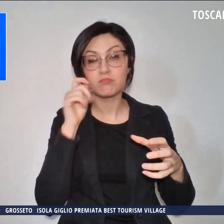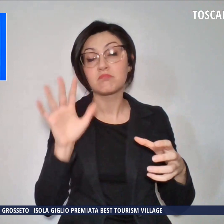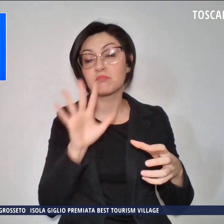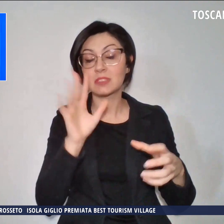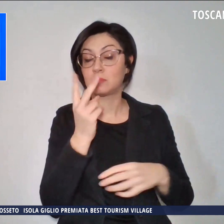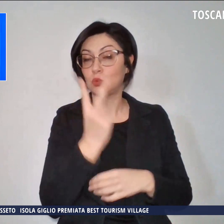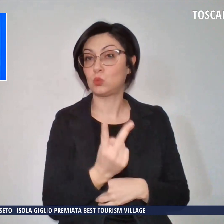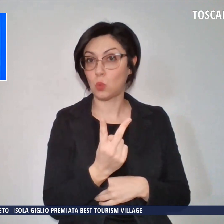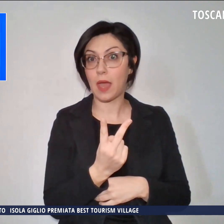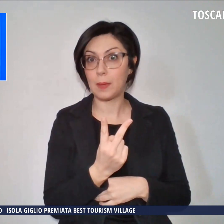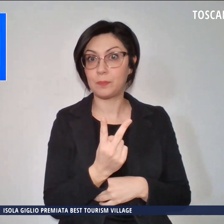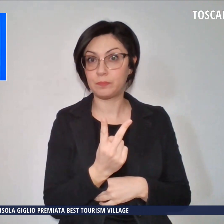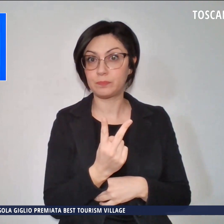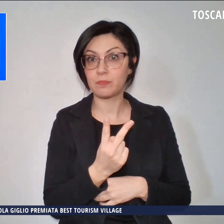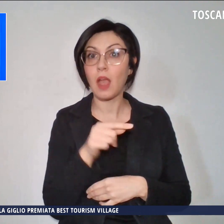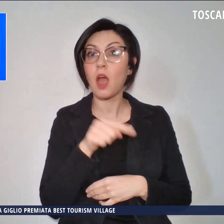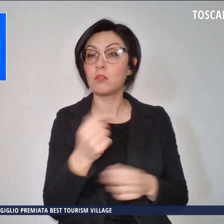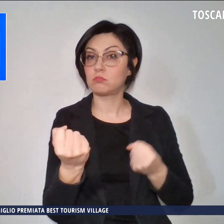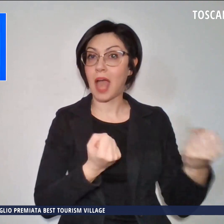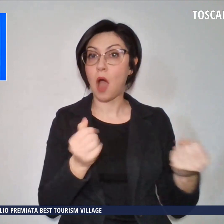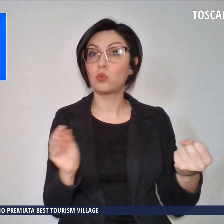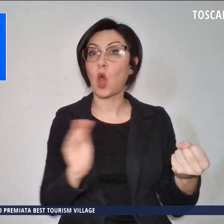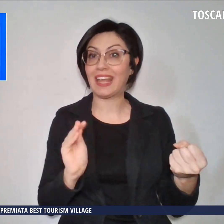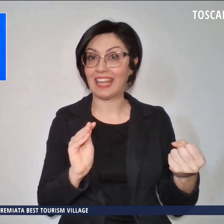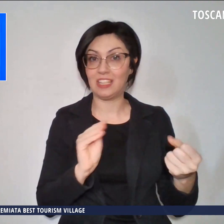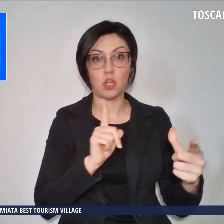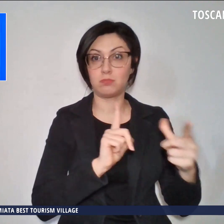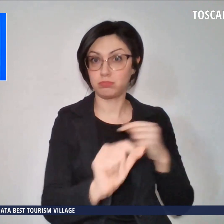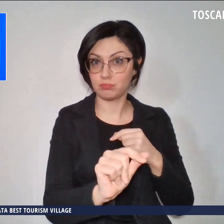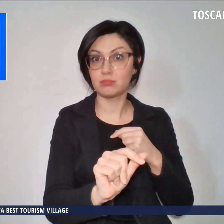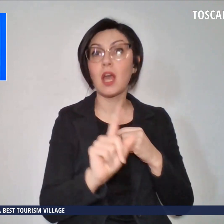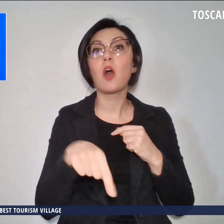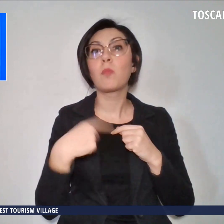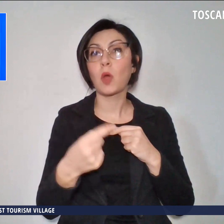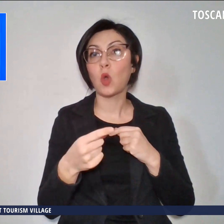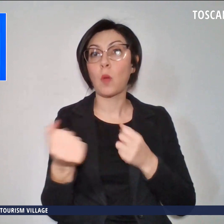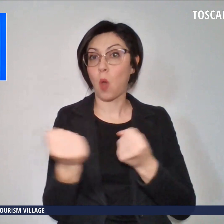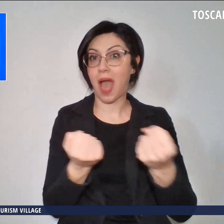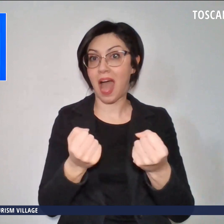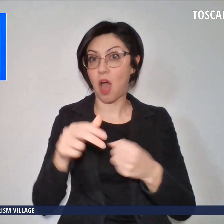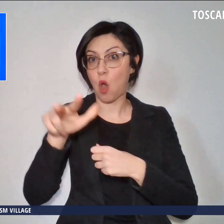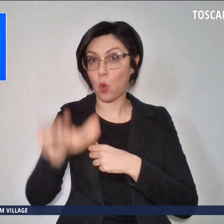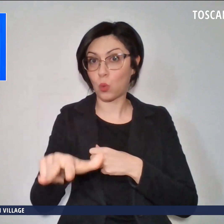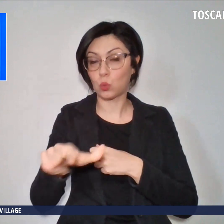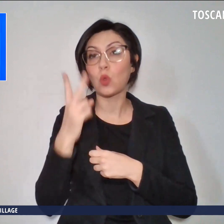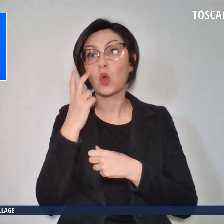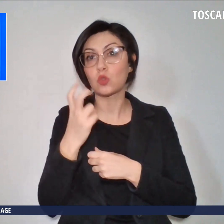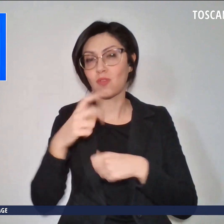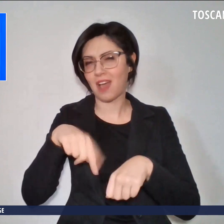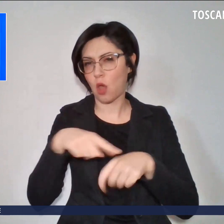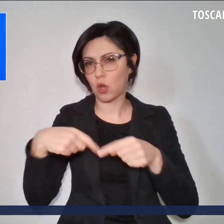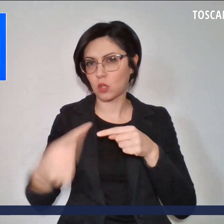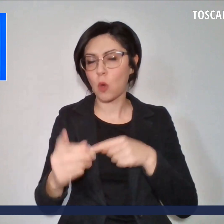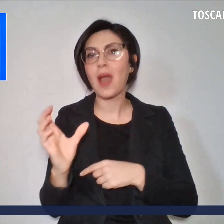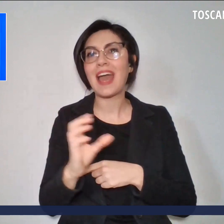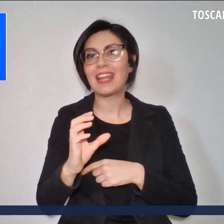sarebbero fuggiti con un'auto grigia che è stata ritrovata poche ore dopo a Carignano, in provincia